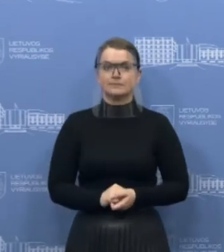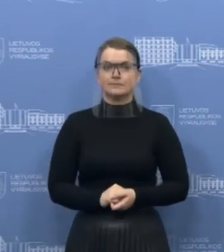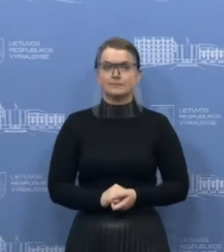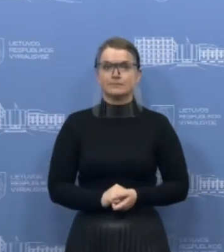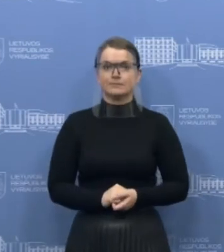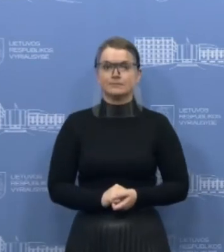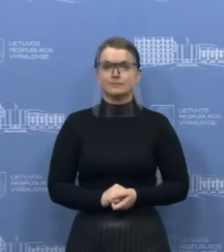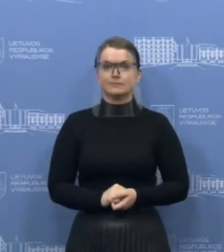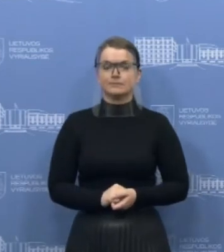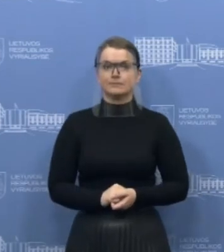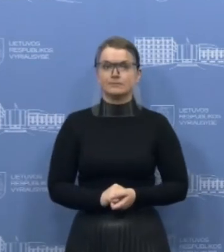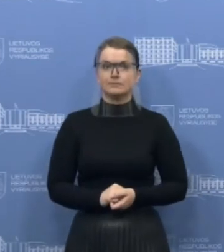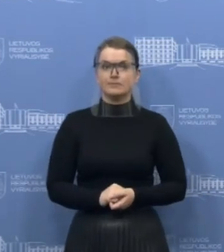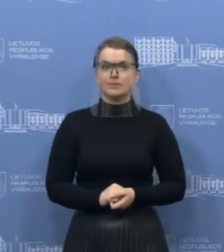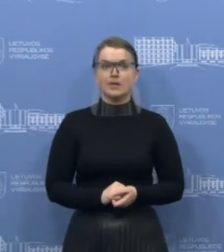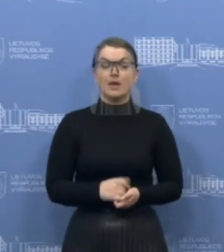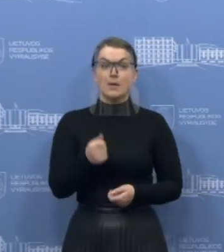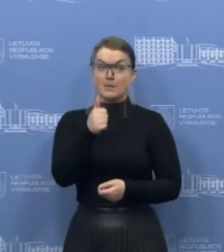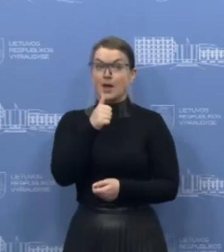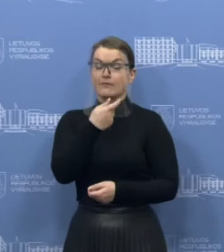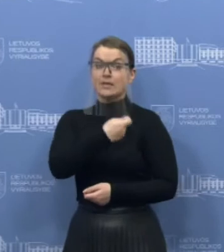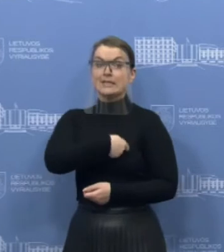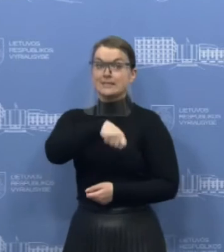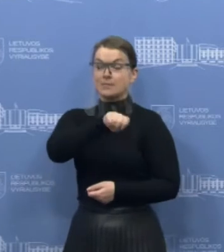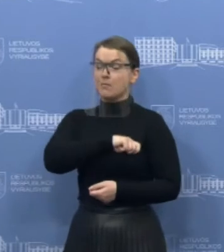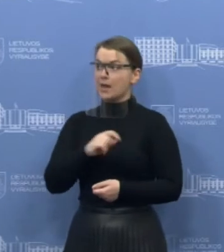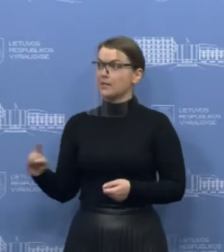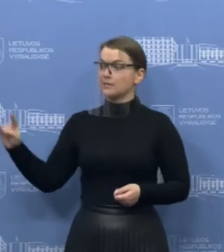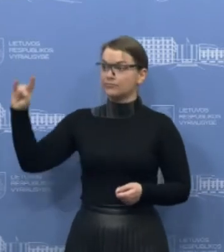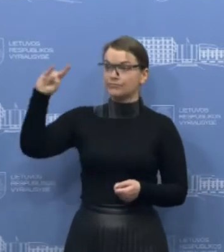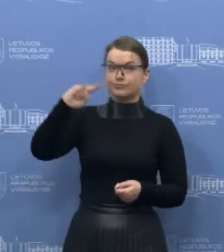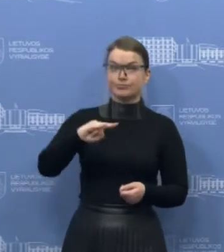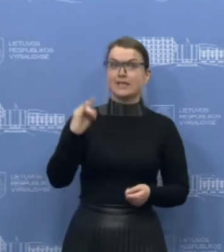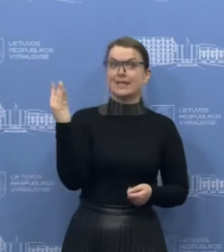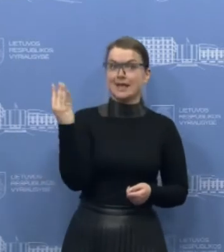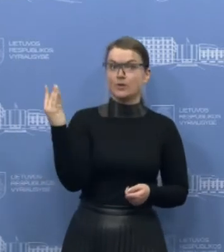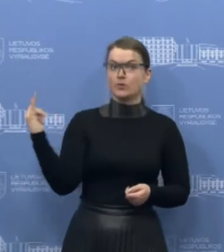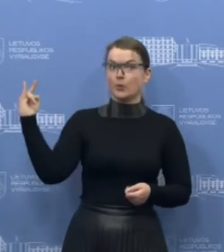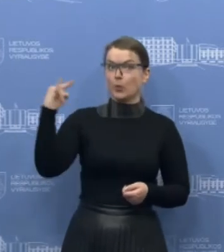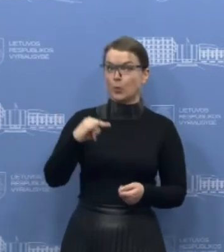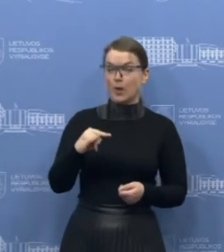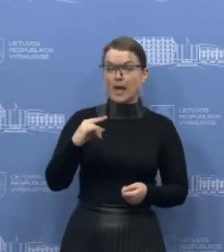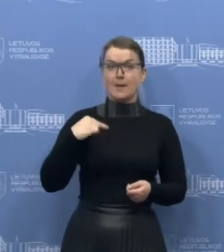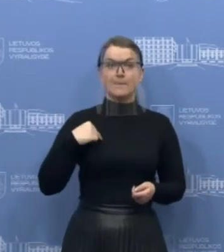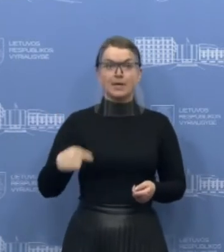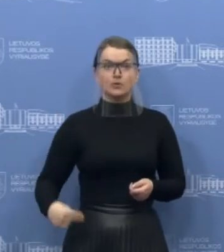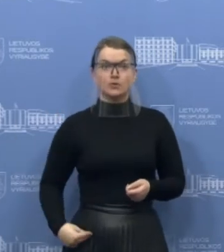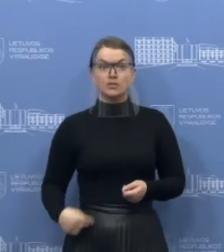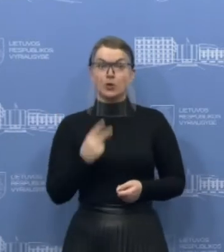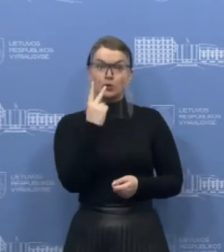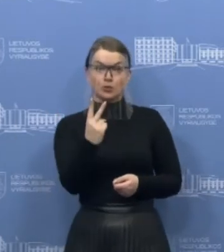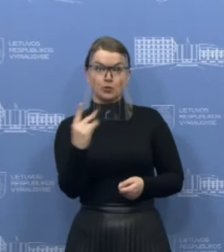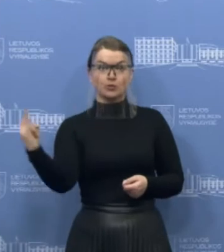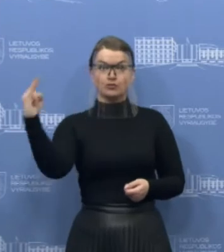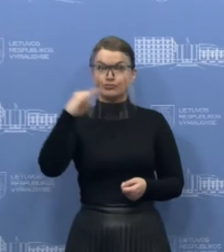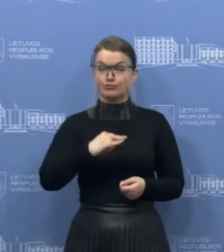iš Ispanijos, sakykime, organizavome keturis skrydžius, iš Prancūzijos buvo organizuoti du